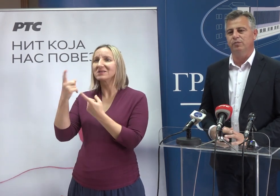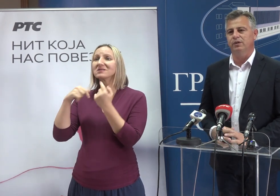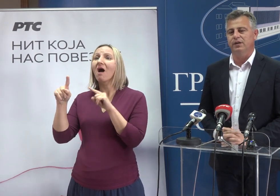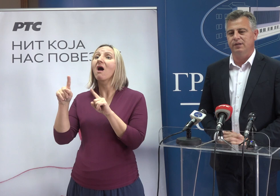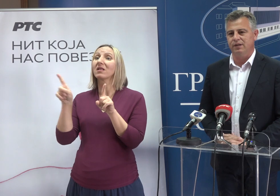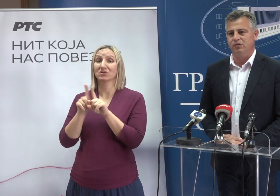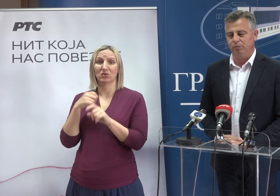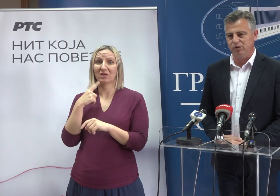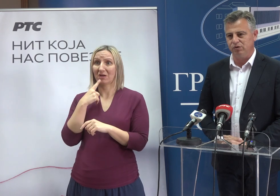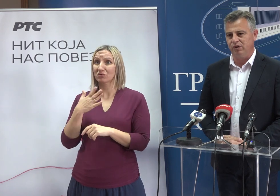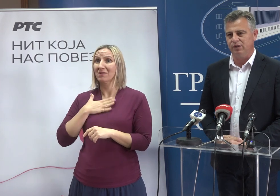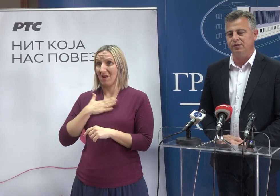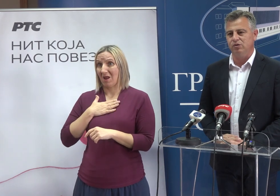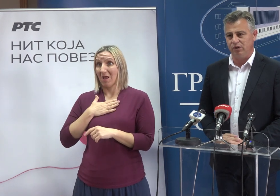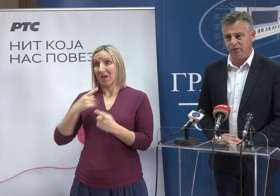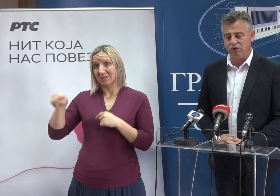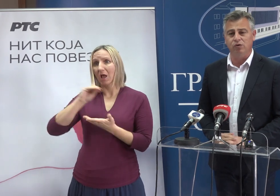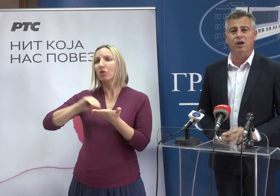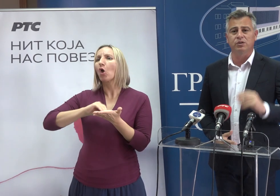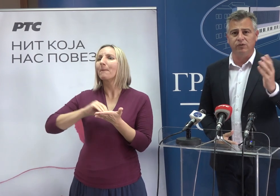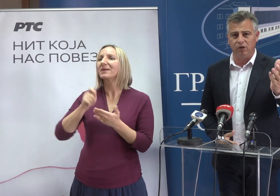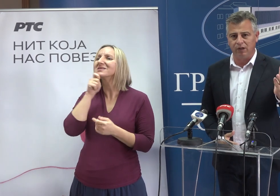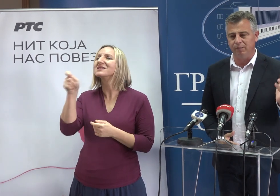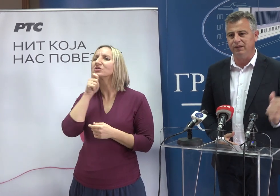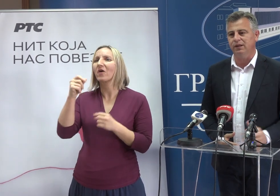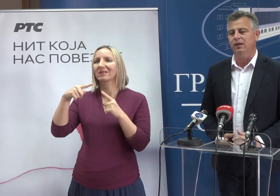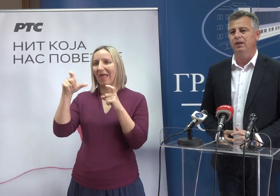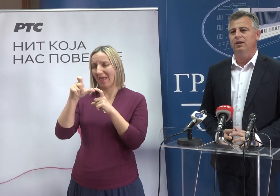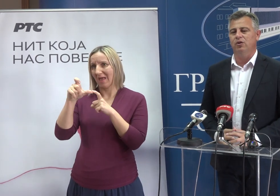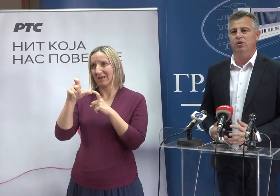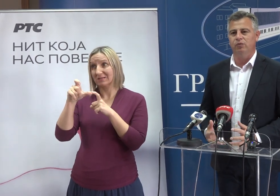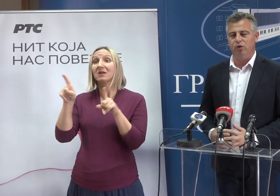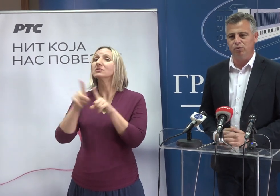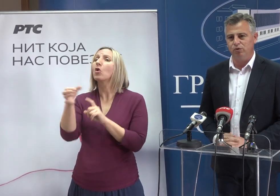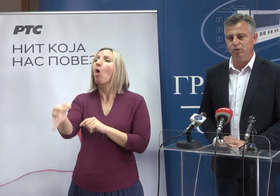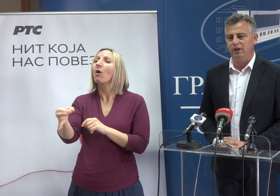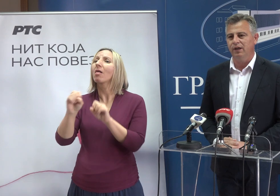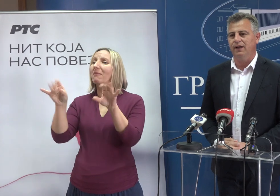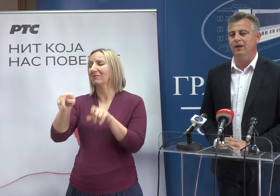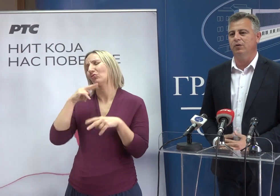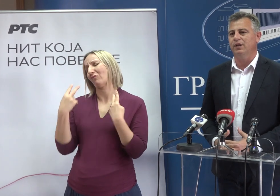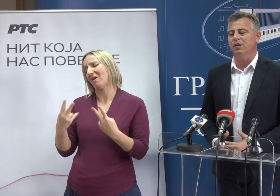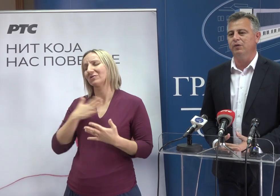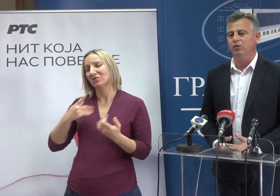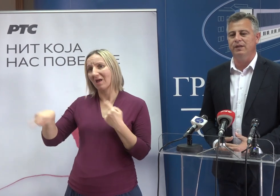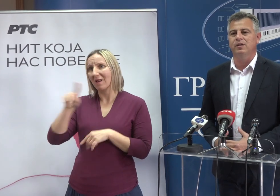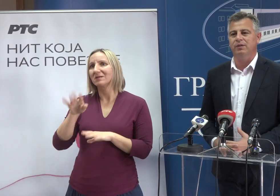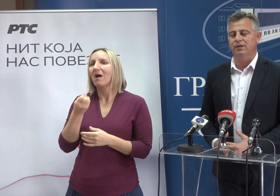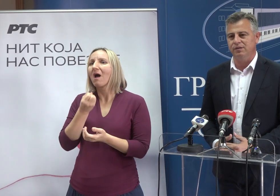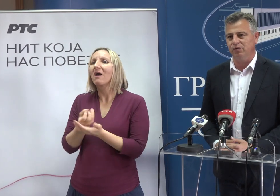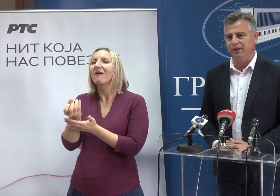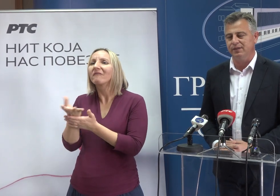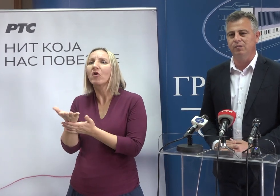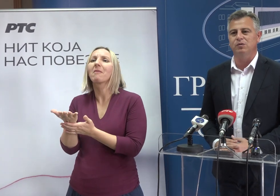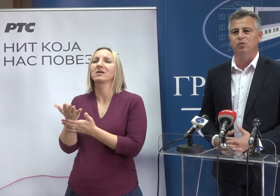podvučem da je za nas dopisništvo RTS-a izuzetno važno kao i svi lokalni mediji jer oni informišu ljude a tamo gde nema informacije